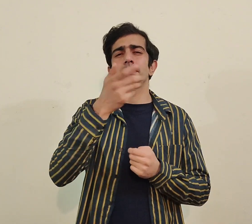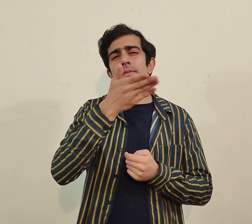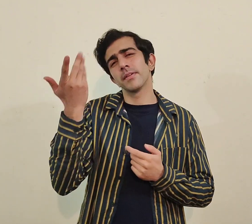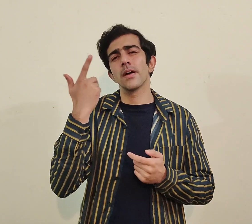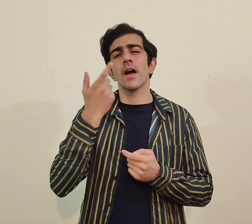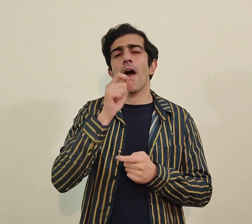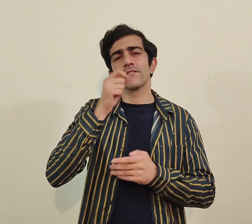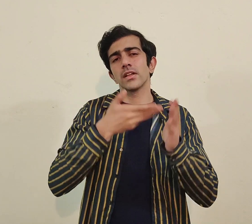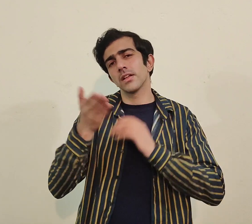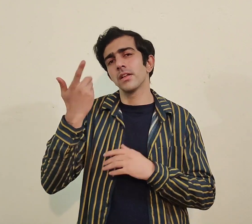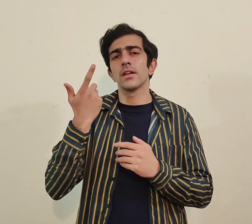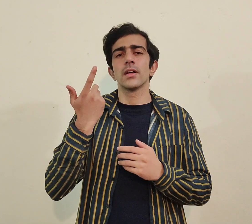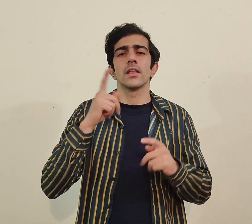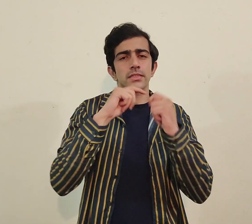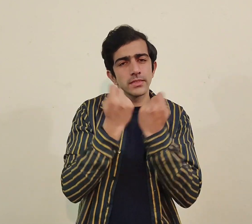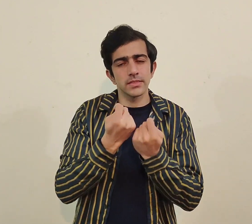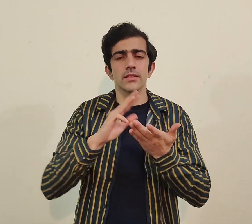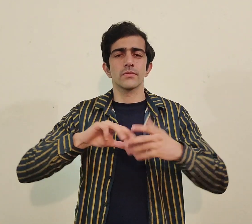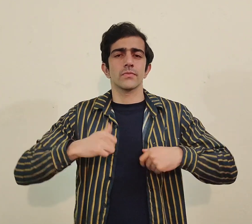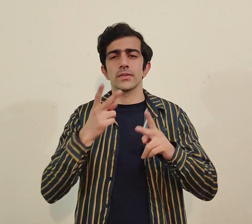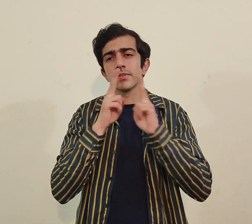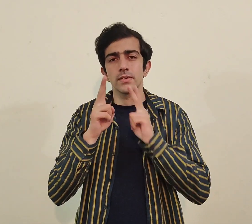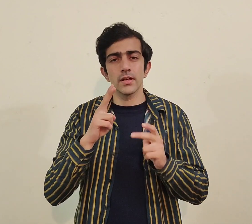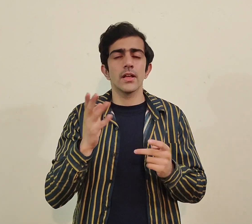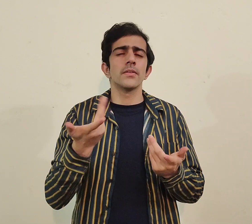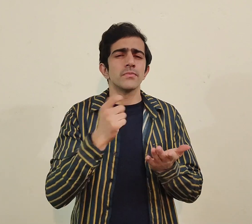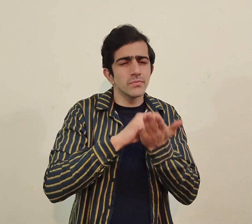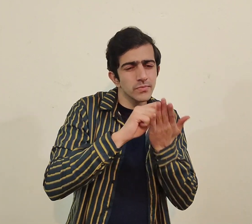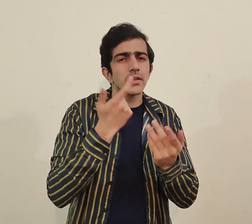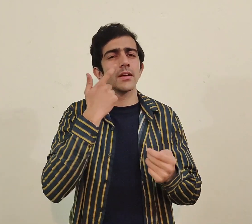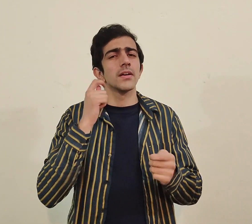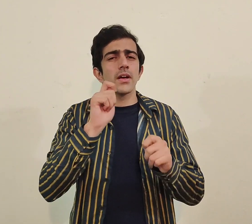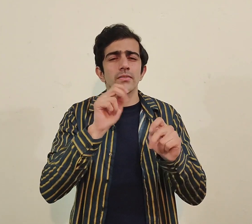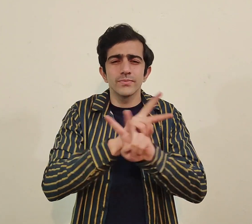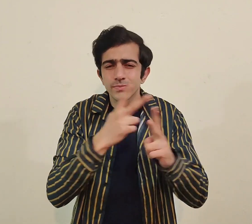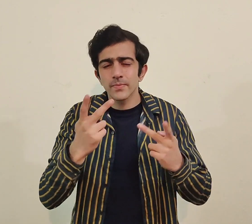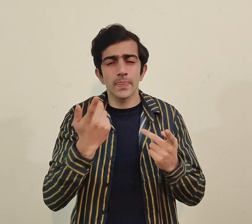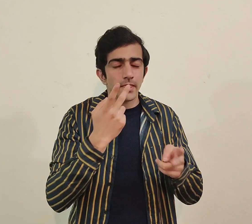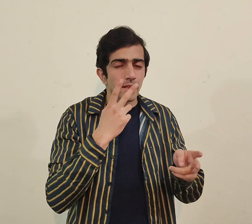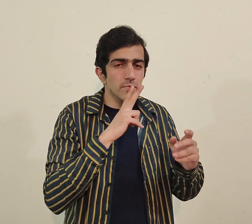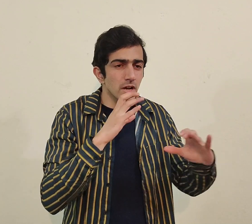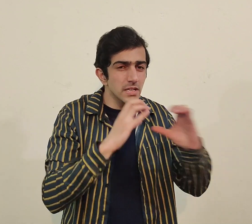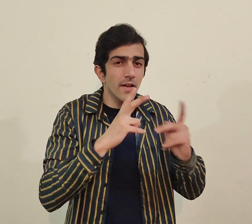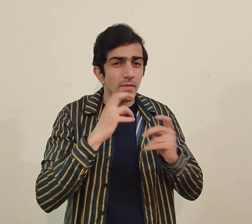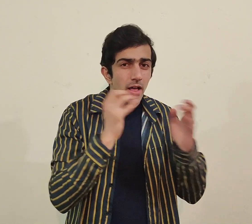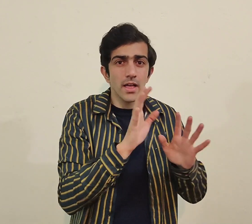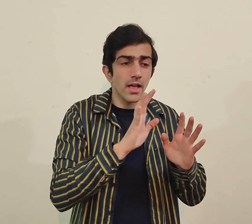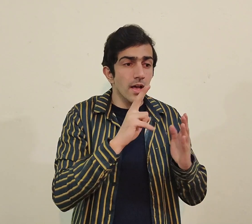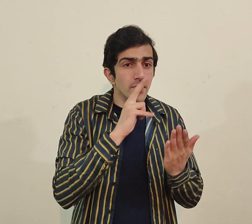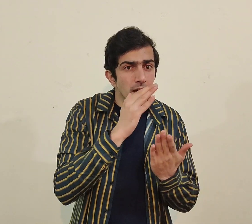اور دوسرا جو ہے جیسے office میں بھی team members ہیں managers ریٹن communication نہیں سمجھ رہی ہے جس طرح بھی